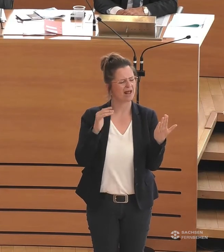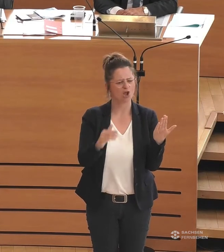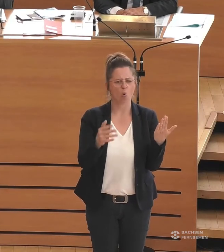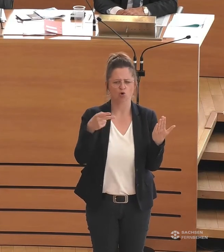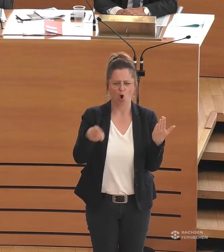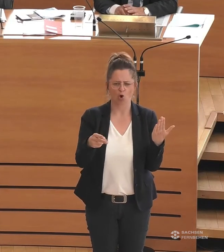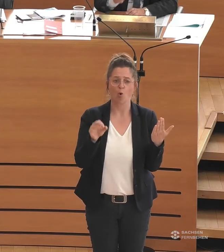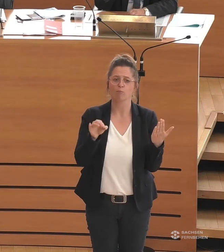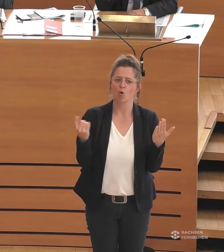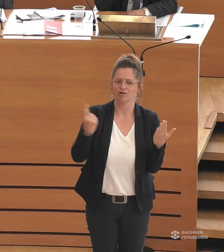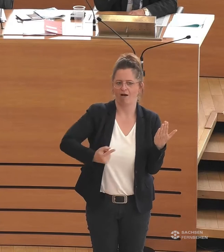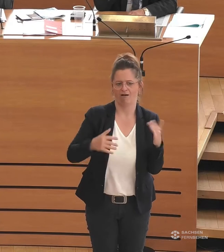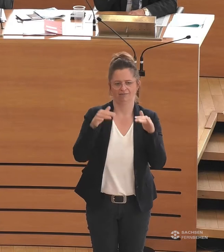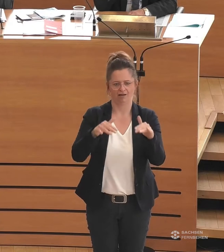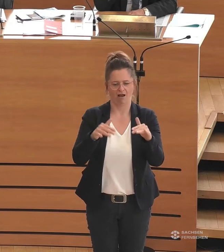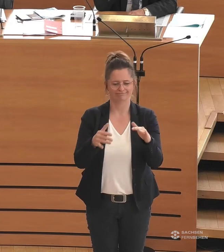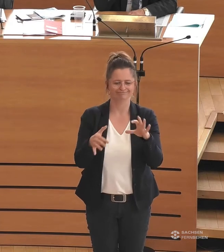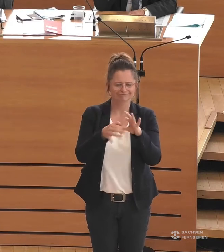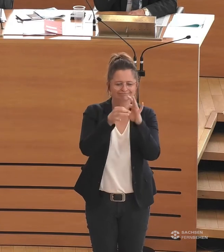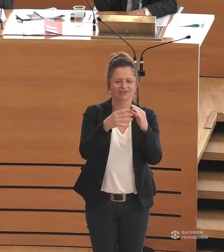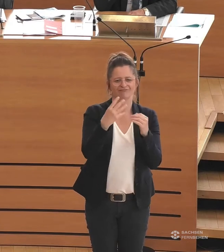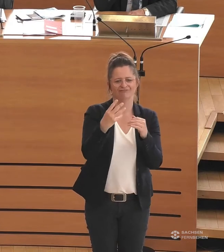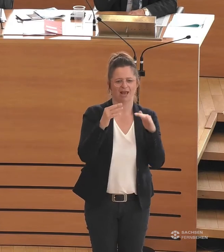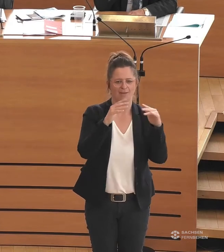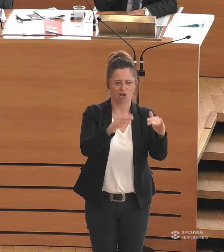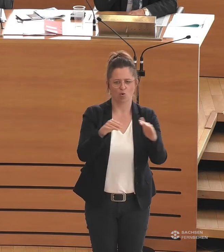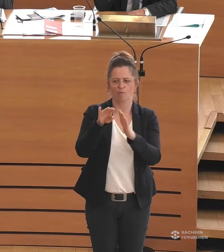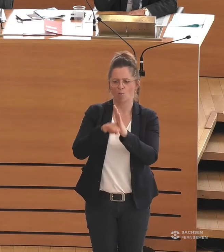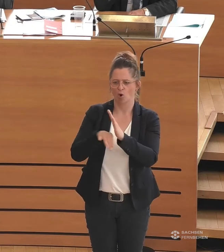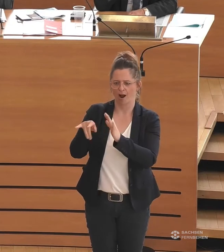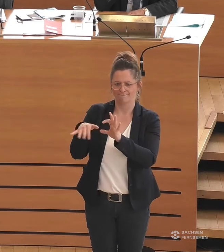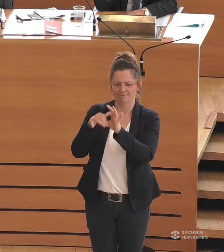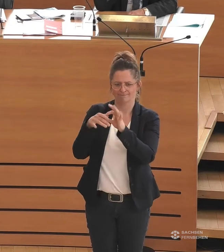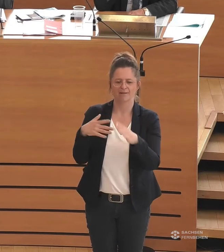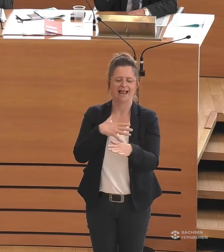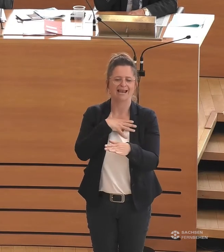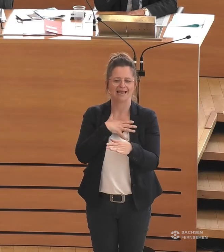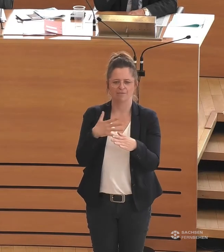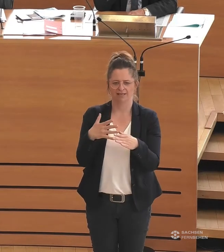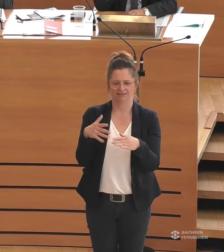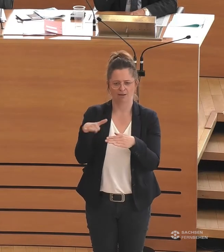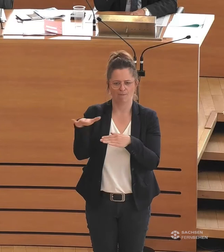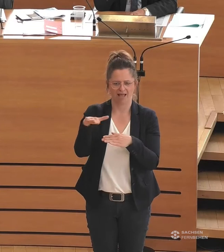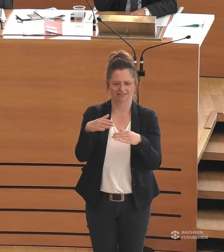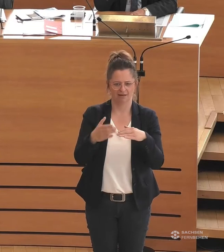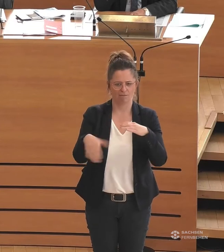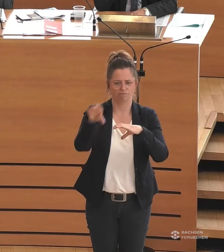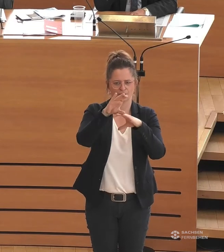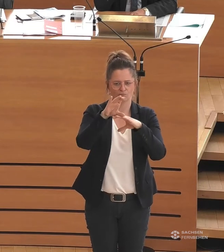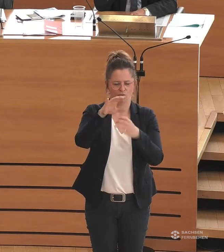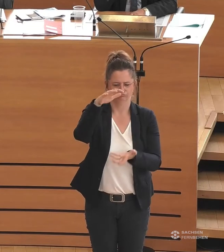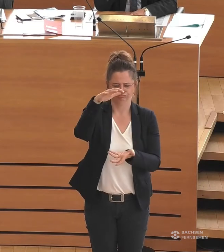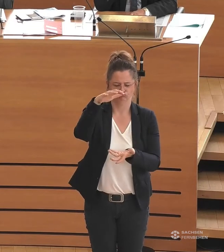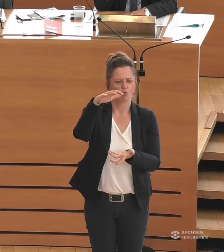jährlich bereit. Dazu kommen 4 Millionen aus dem Programm Lieblingsplätze dazu. Das klingt nach viel,